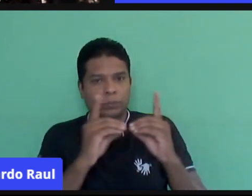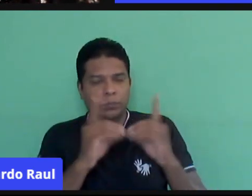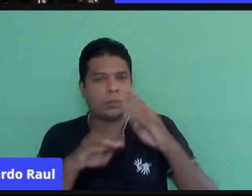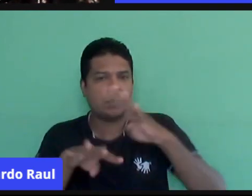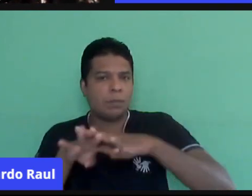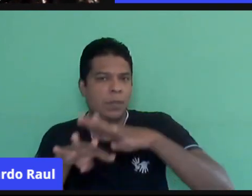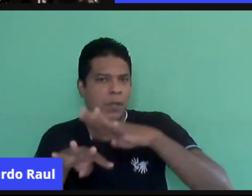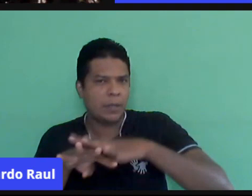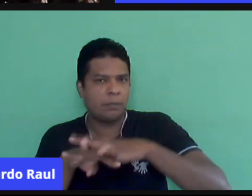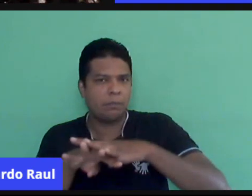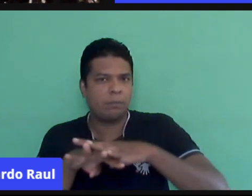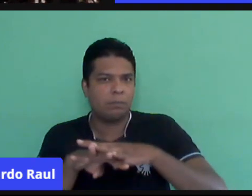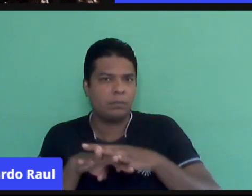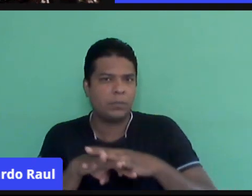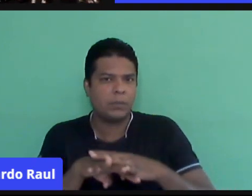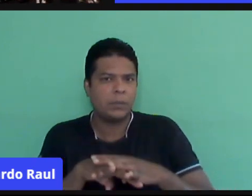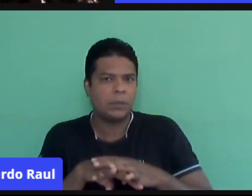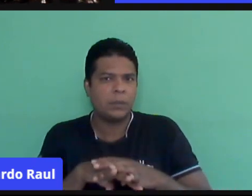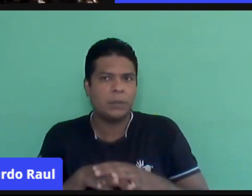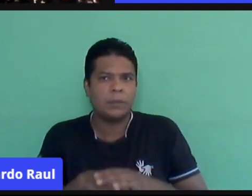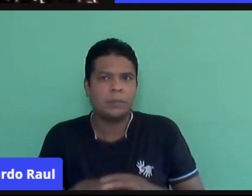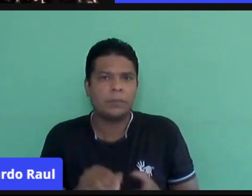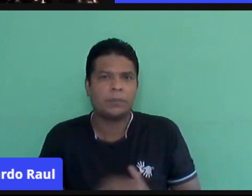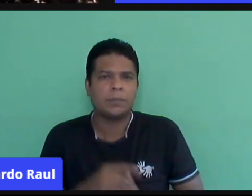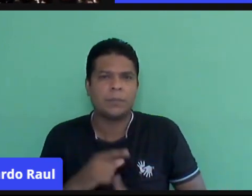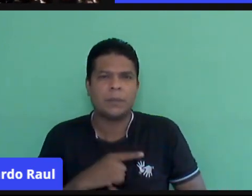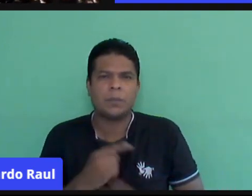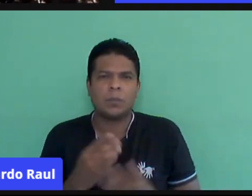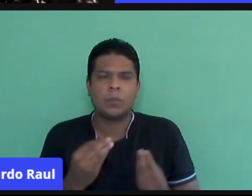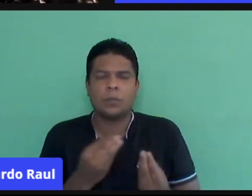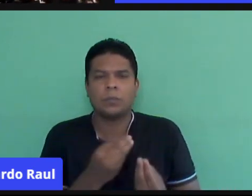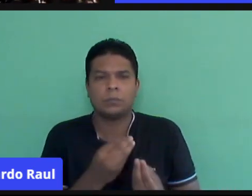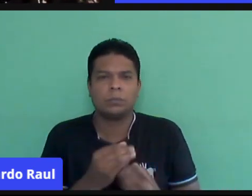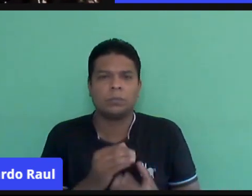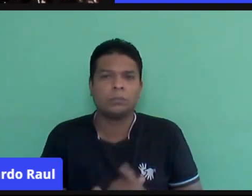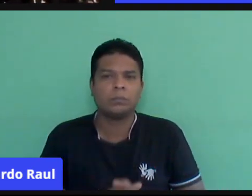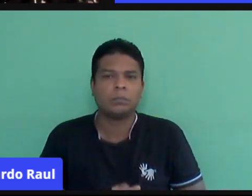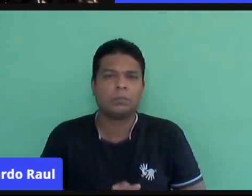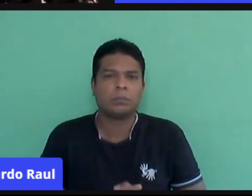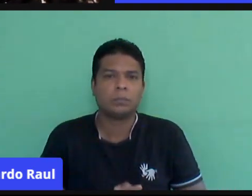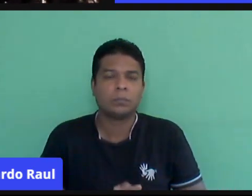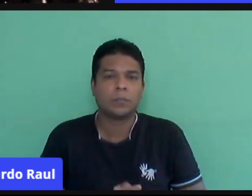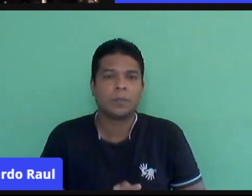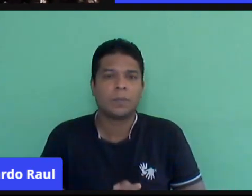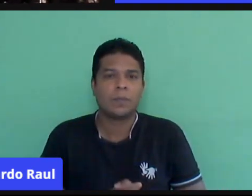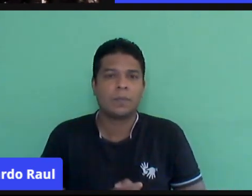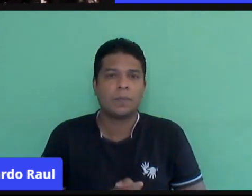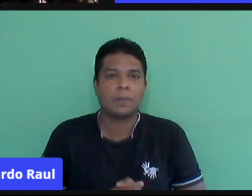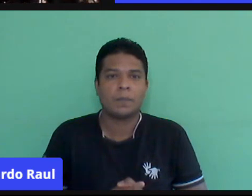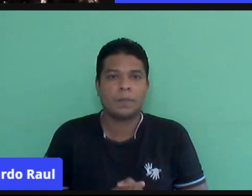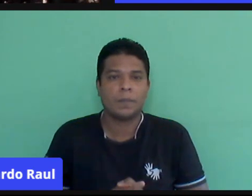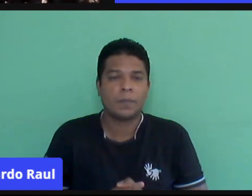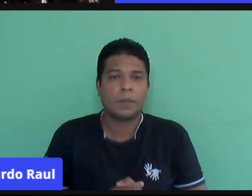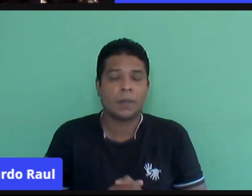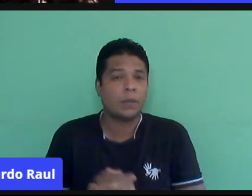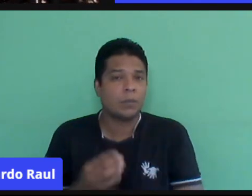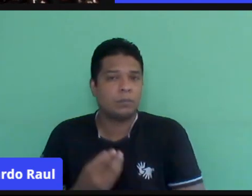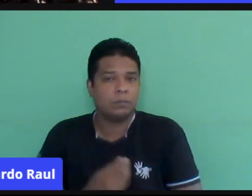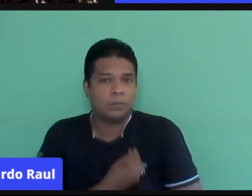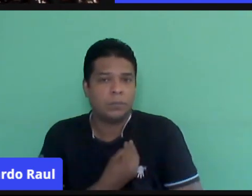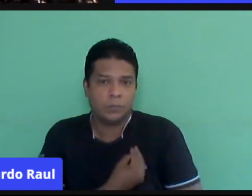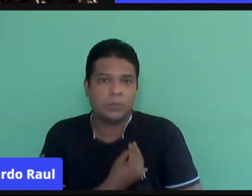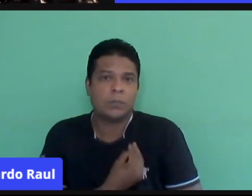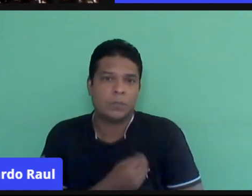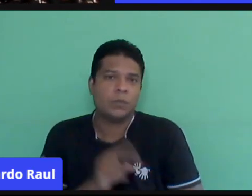matemática, eles estão disponíveis há muito tempo, né? E muitas vezes, nem no ensino presencial, nós